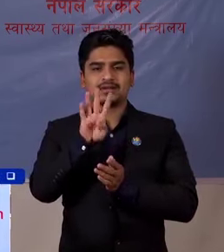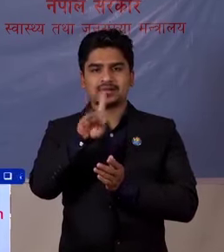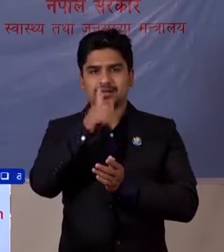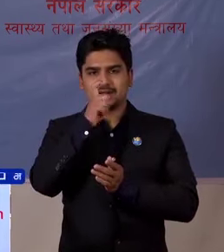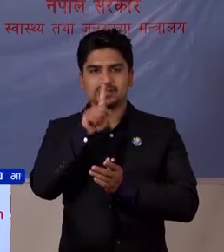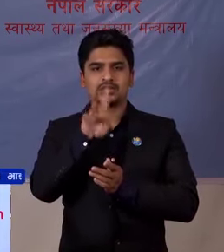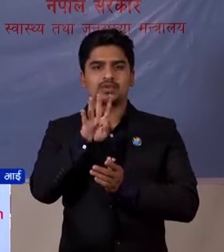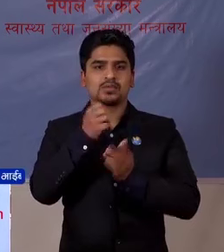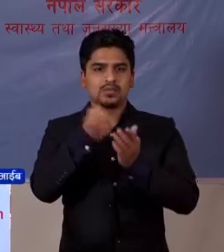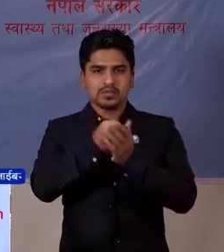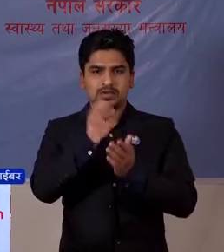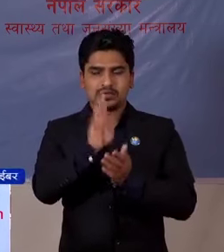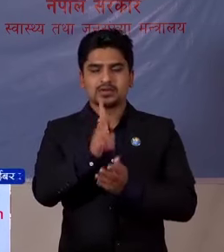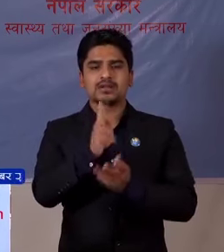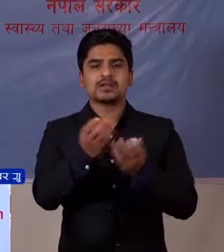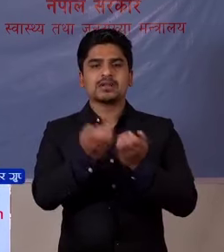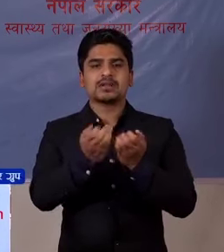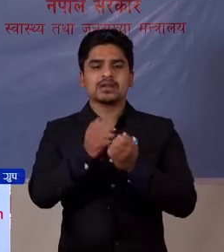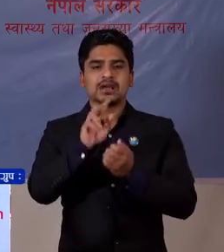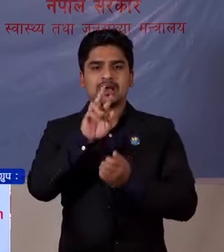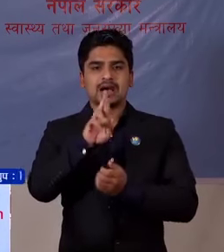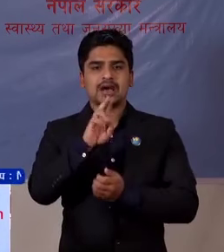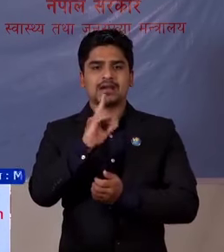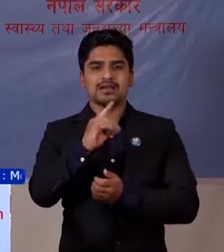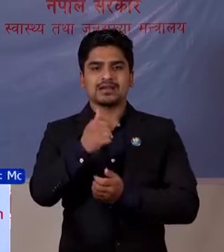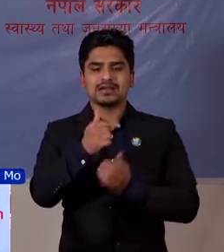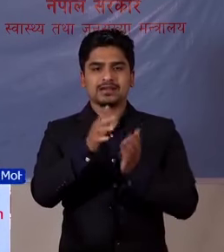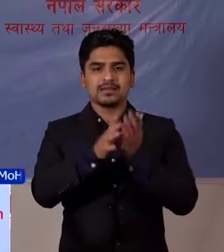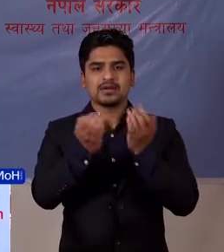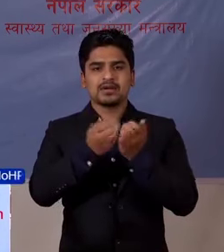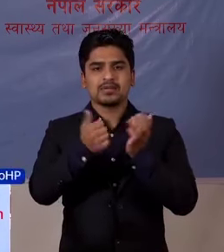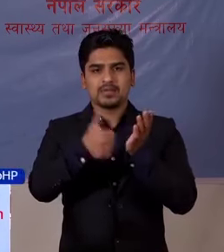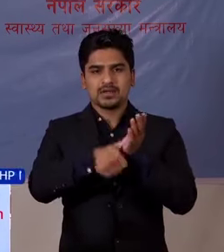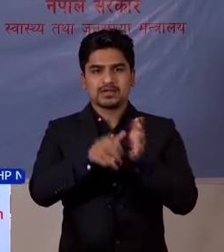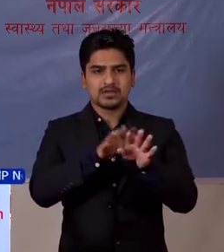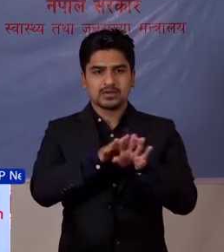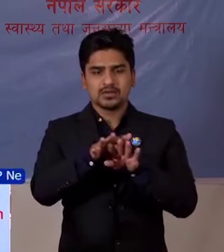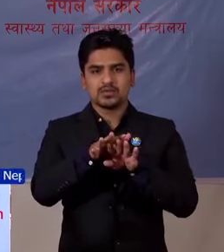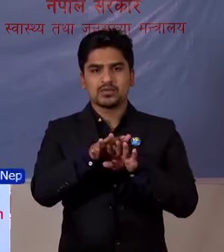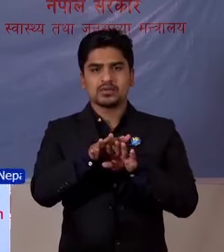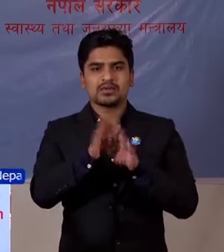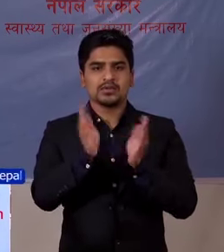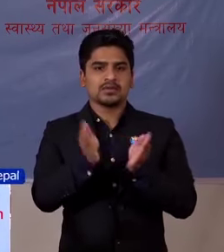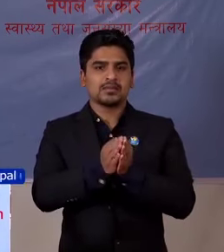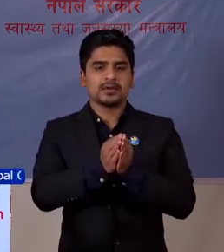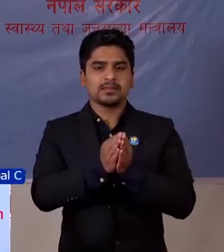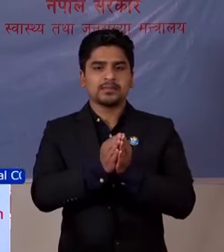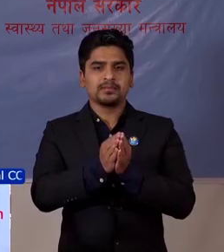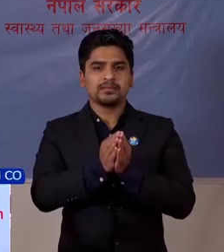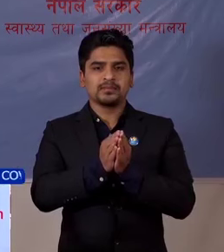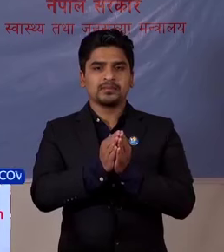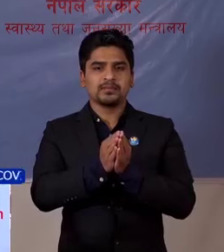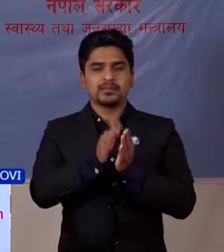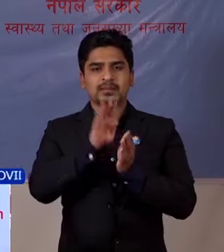पुगेको छो तेसे गरी RDD बाट गरियेका परिक्षेन अलको संख्या